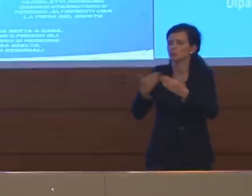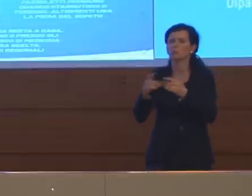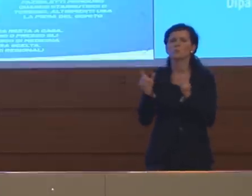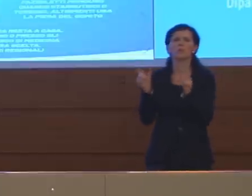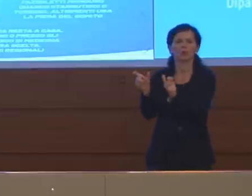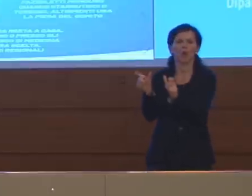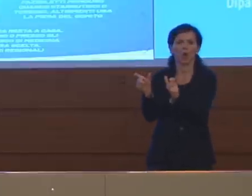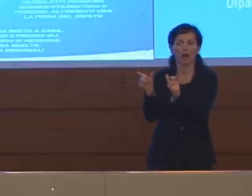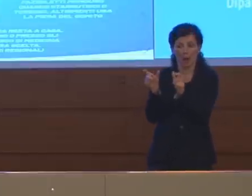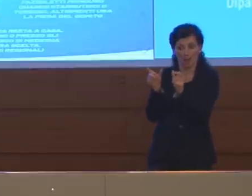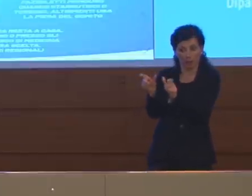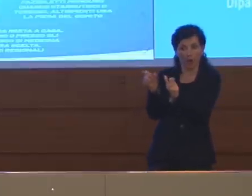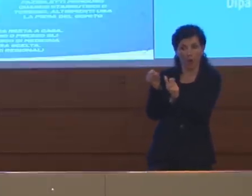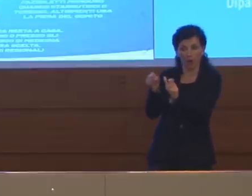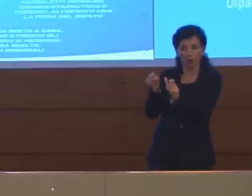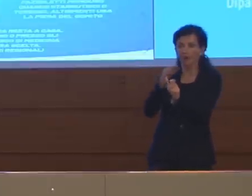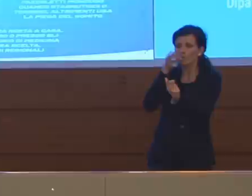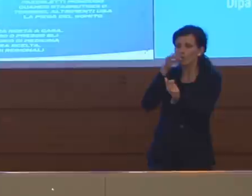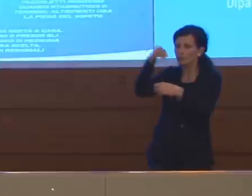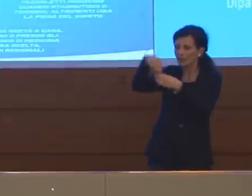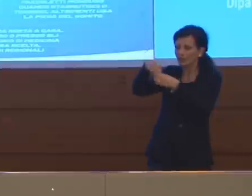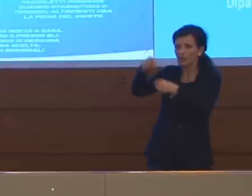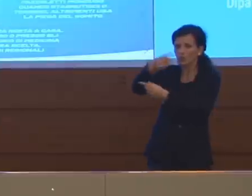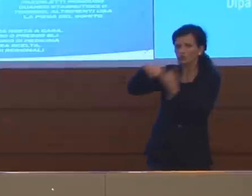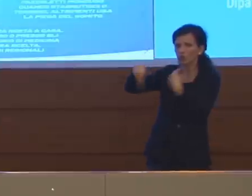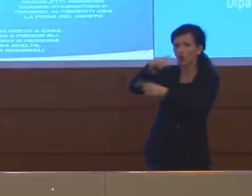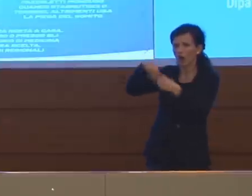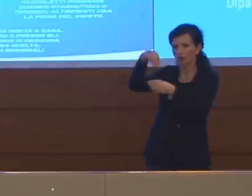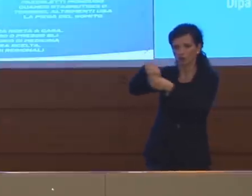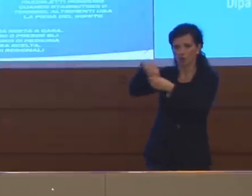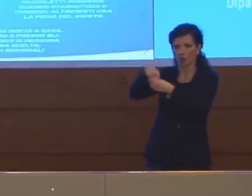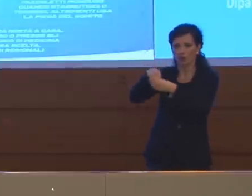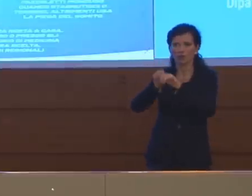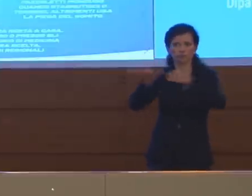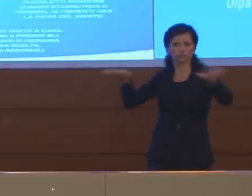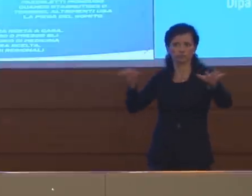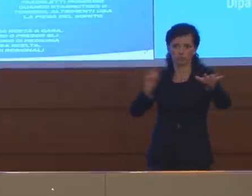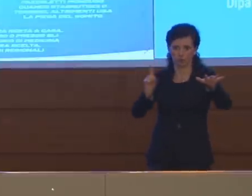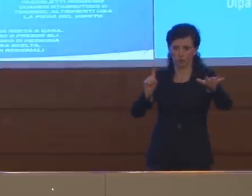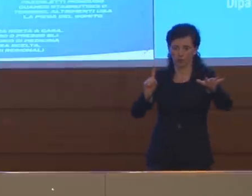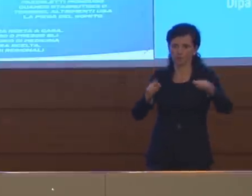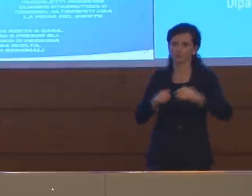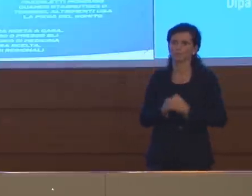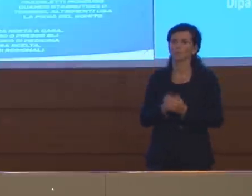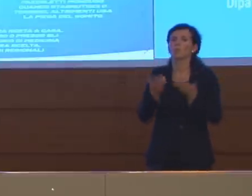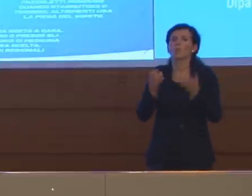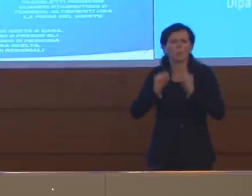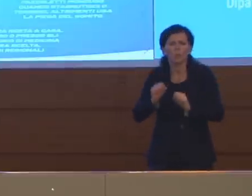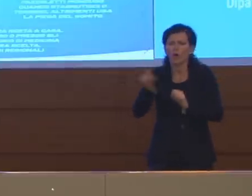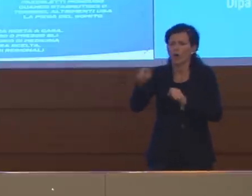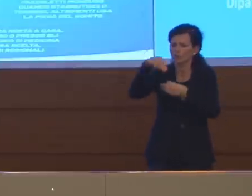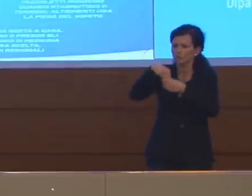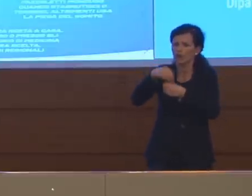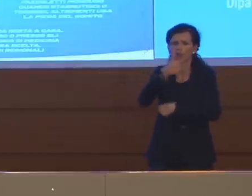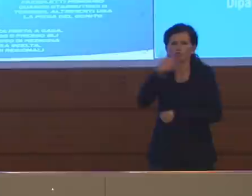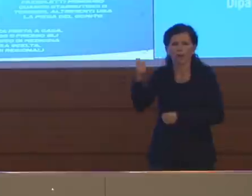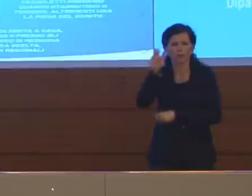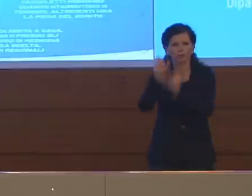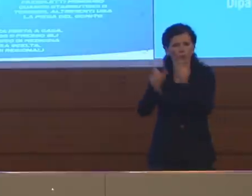blocca e quello ci dà garanzia che la circolazione la conteniamo al suo interno. Se lei ha, potrebbe avere anche 100 casi, per cui l